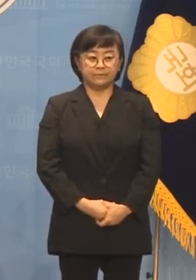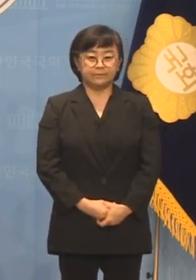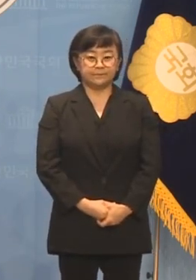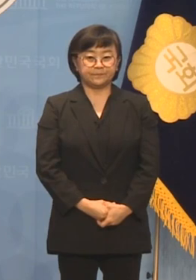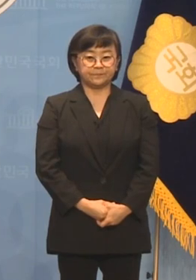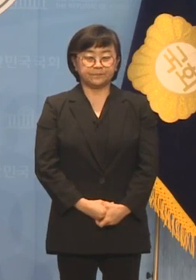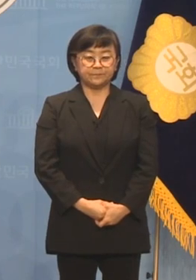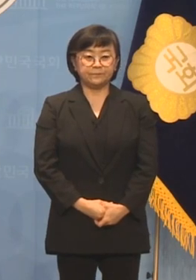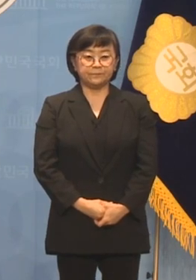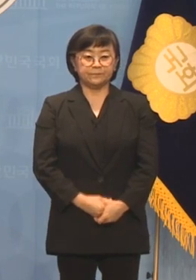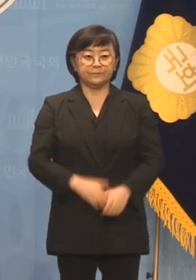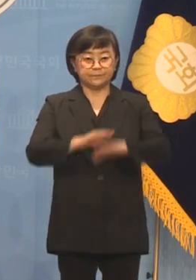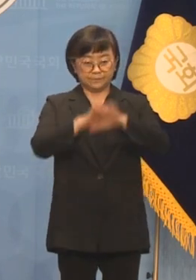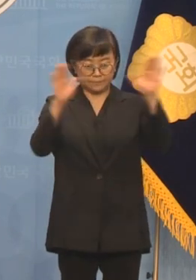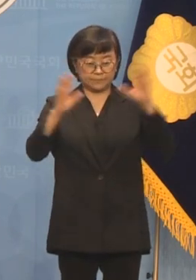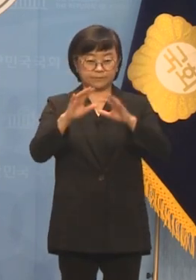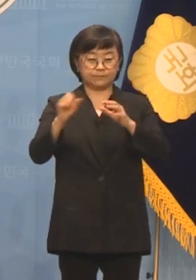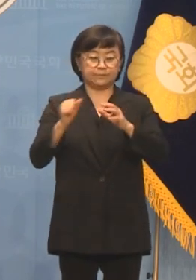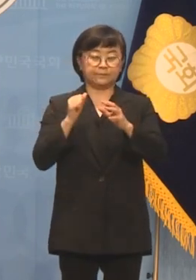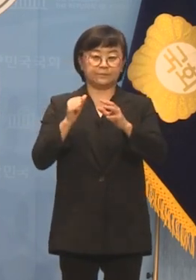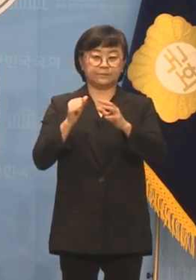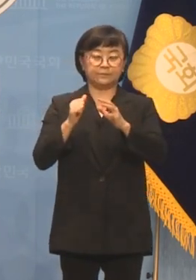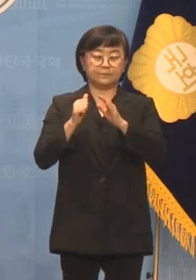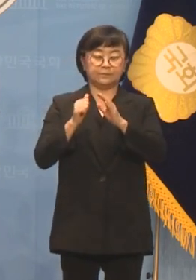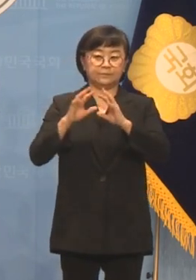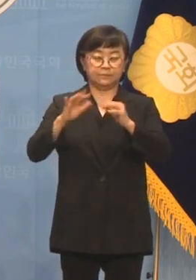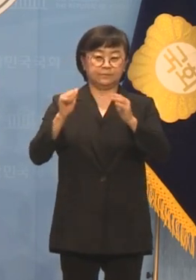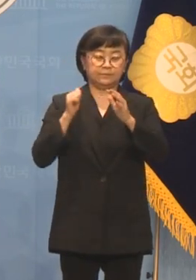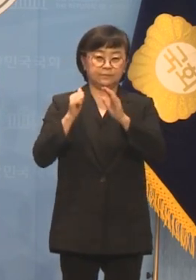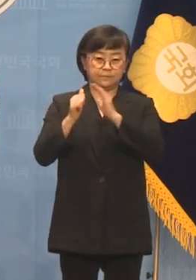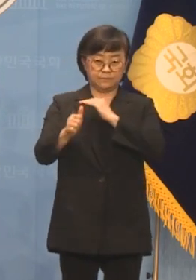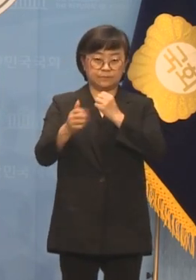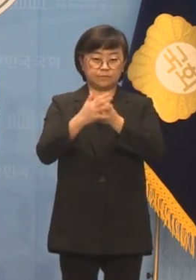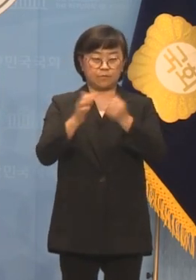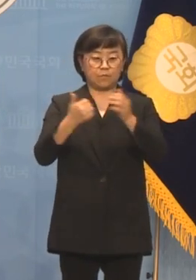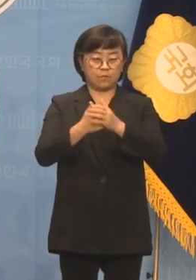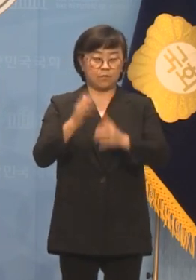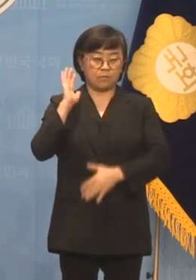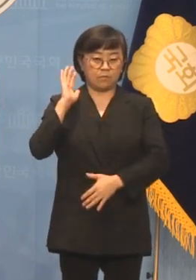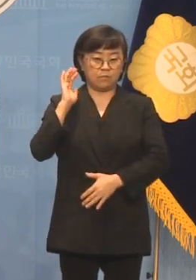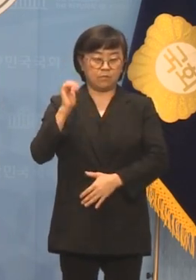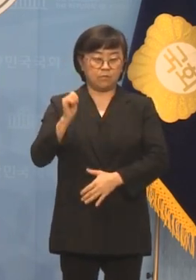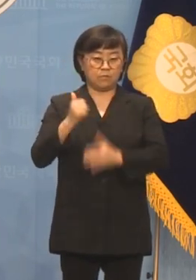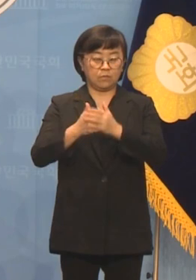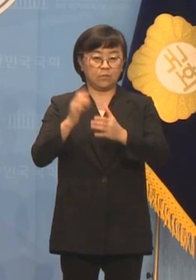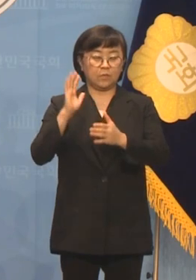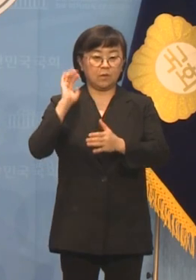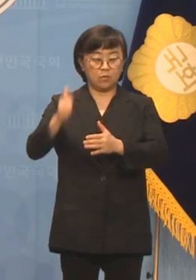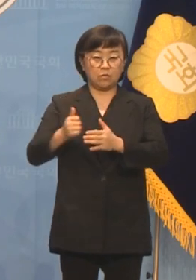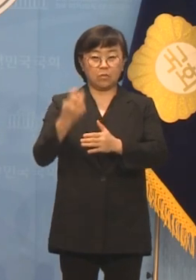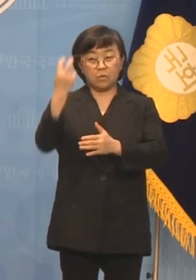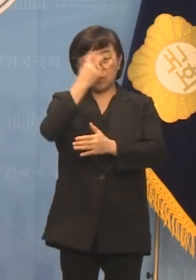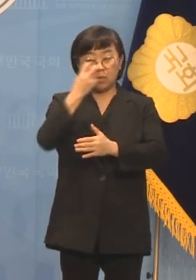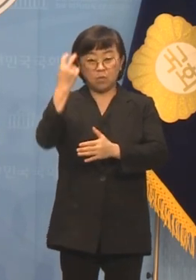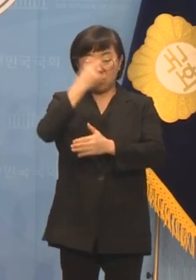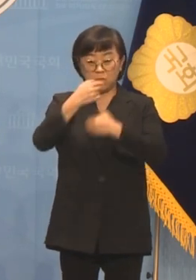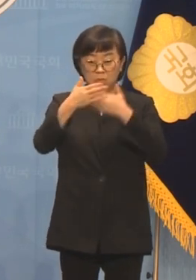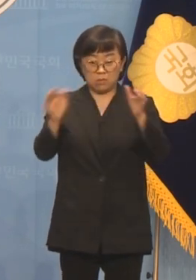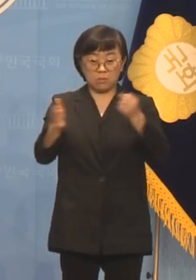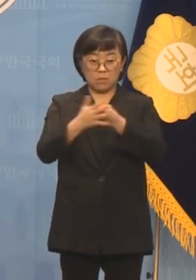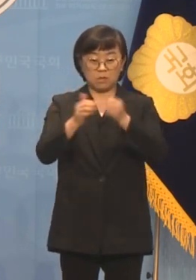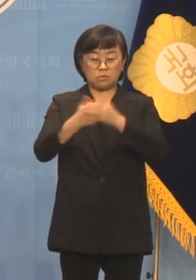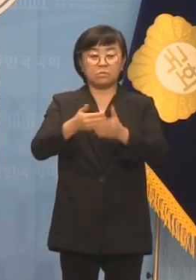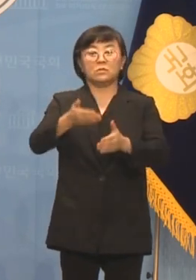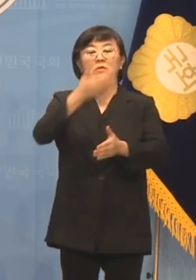백주대낮에 국민의 대표가 대통령 경호원들에게 입을 틀어막히고 사지가